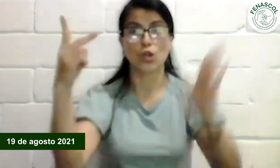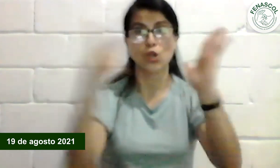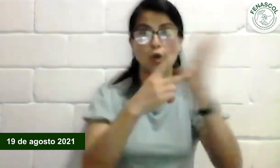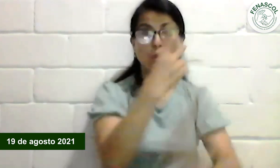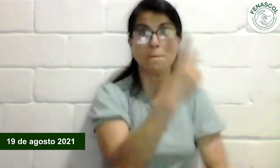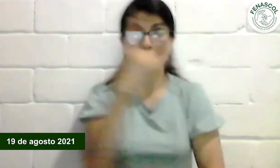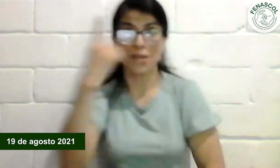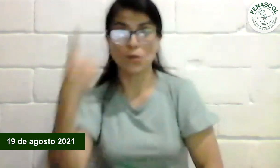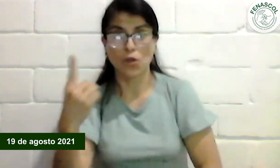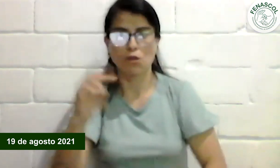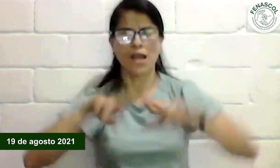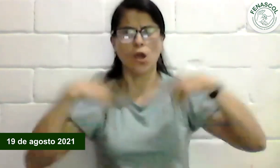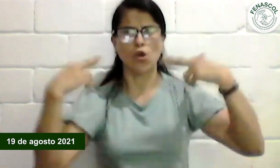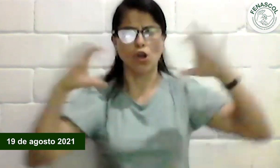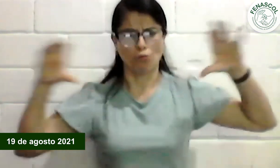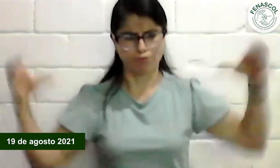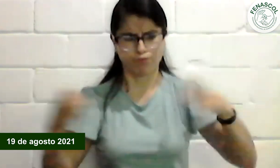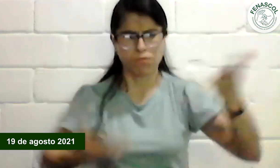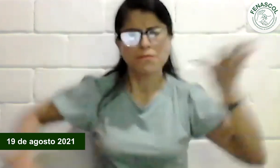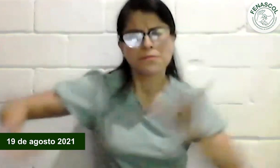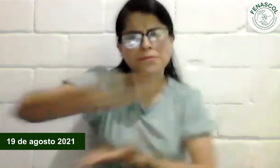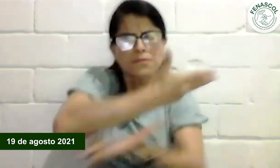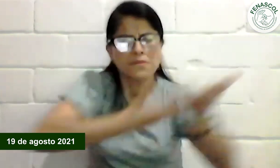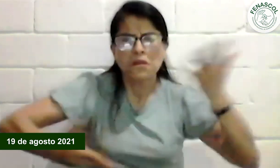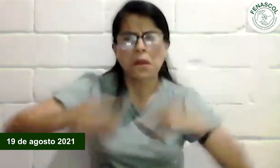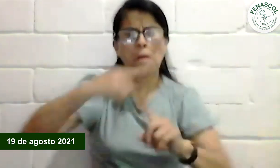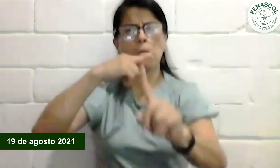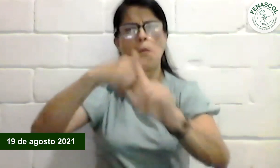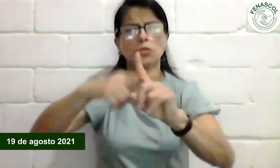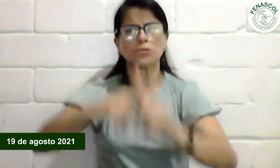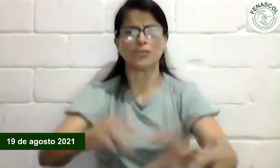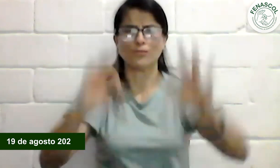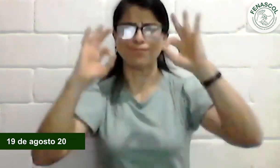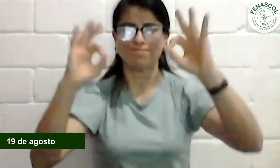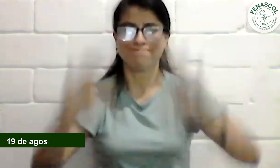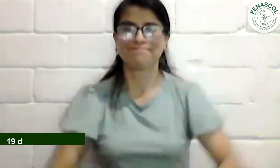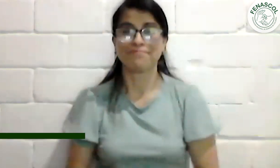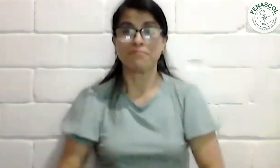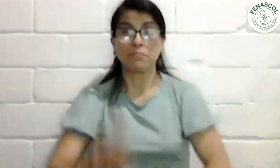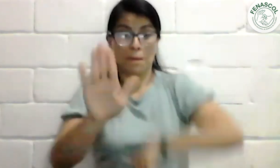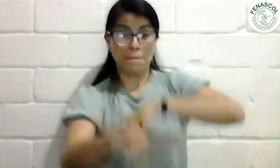pasado 19 de agosto del año 2021. Esta reunión fue muy positiva.